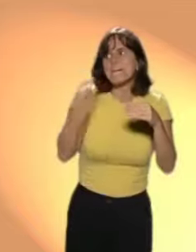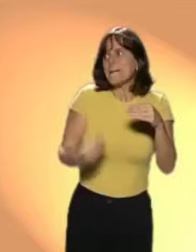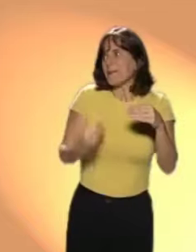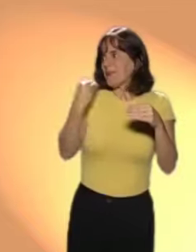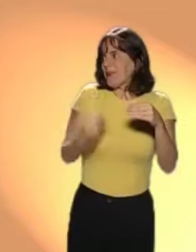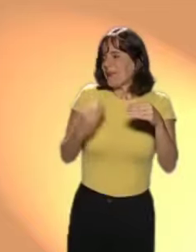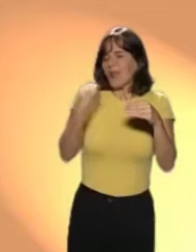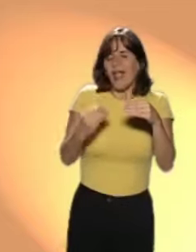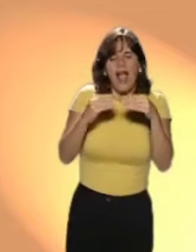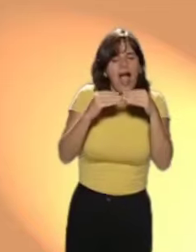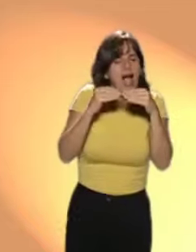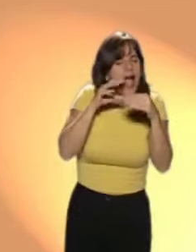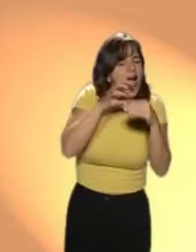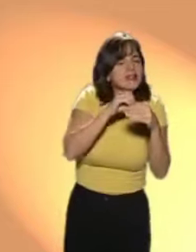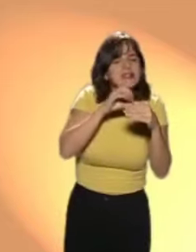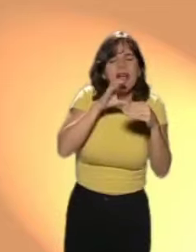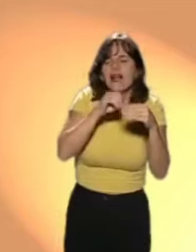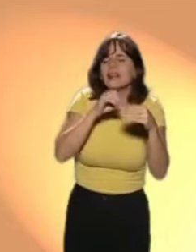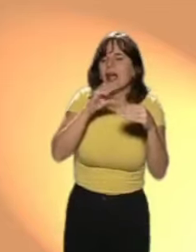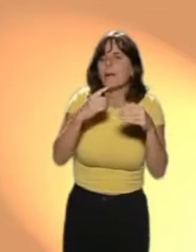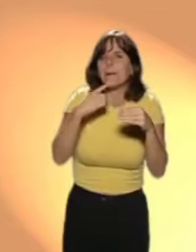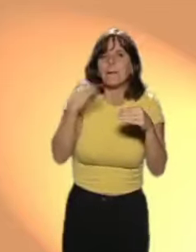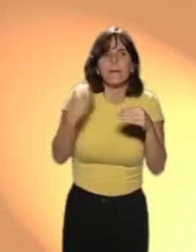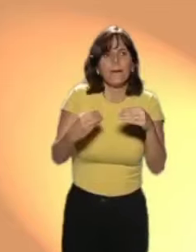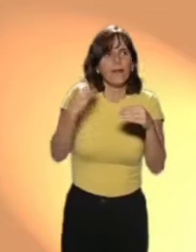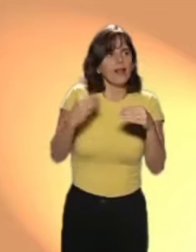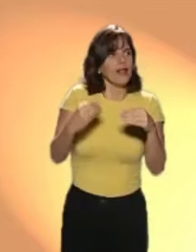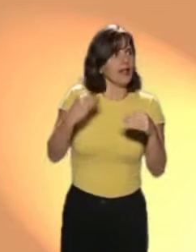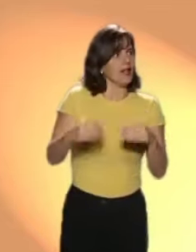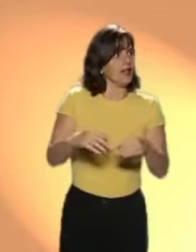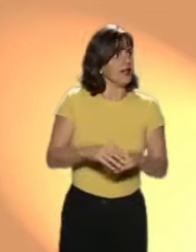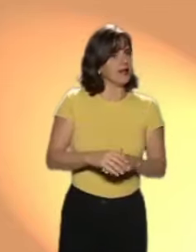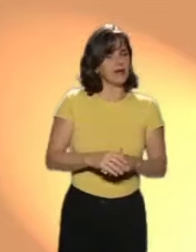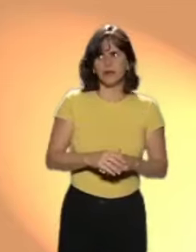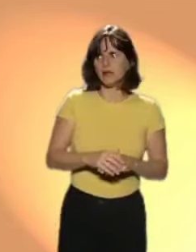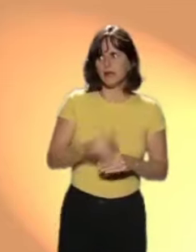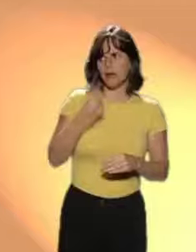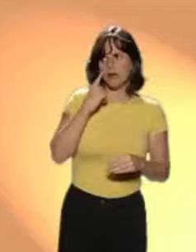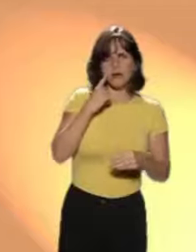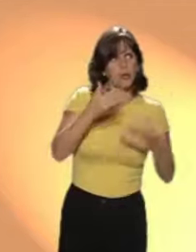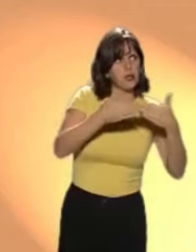nos lo comemos no pasará nada. Y así hicieron. Se lo comieron. Estaba buenísimo.